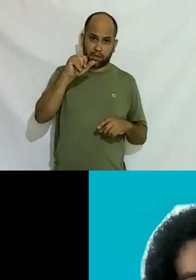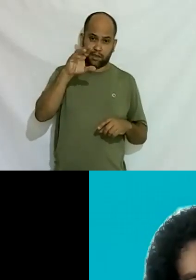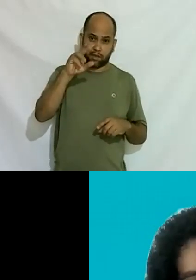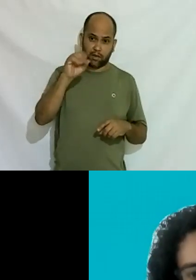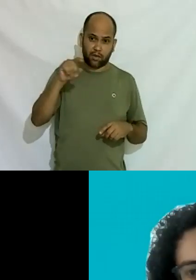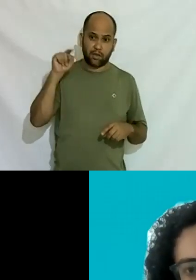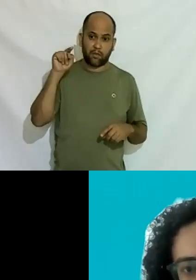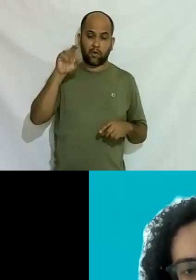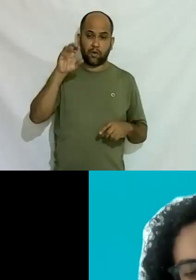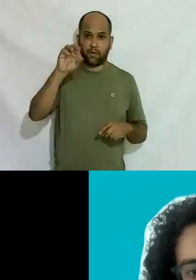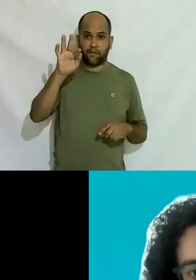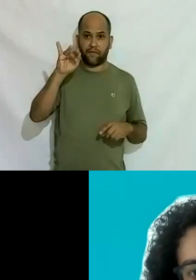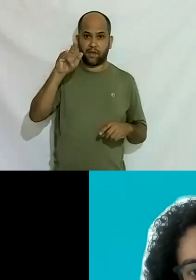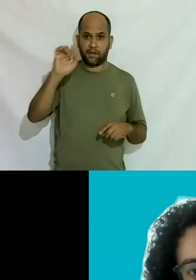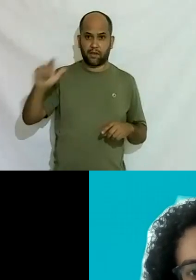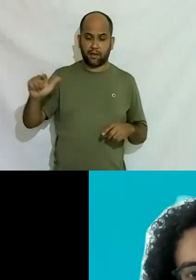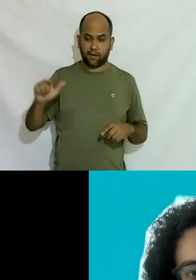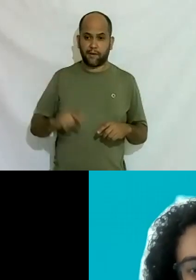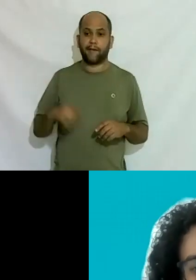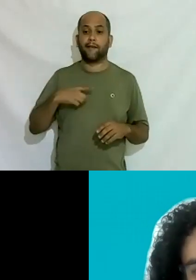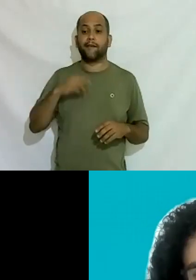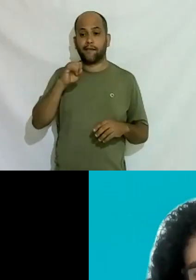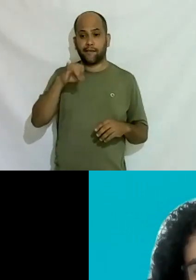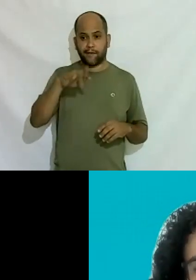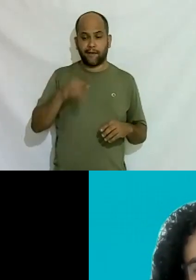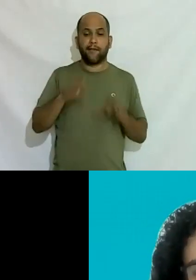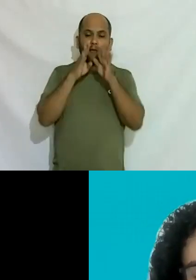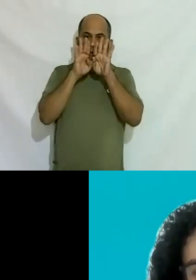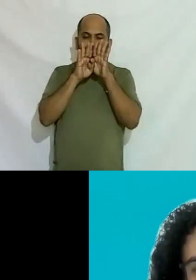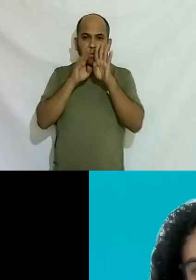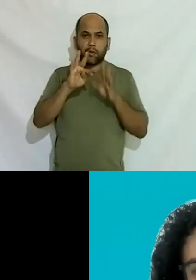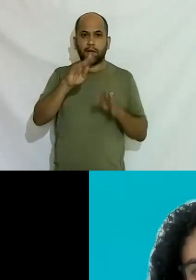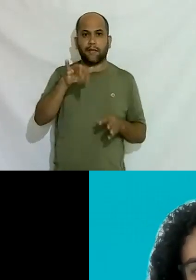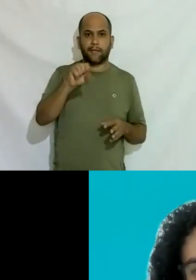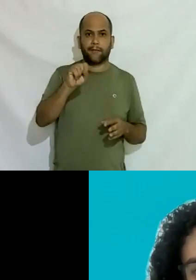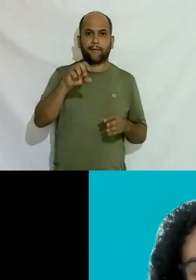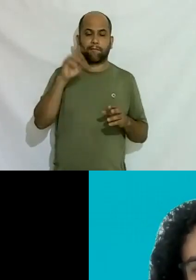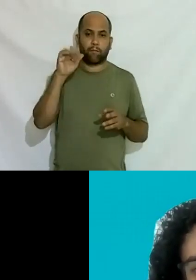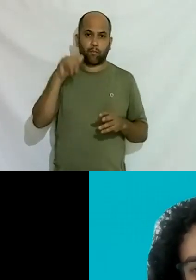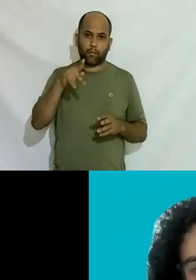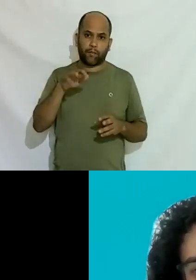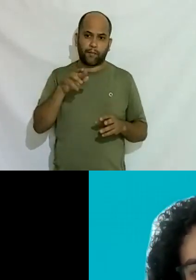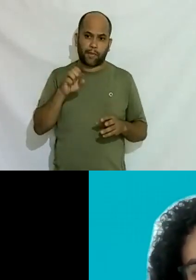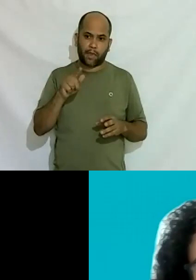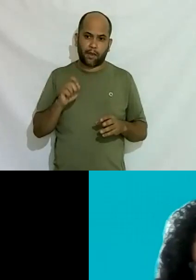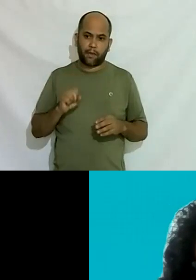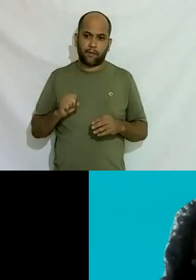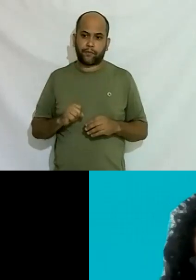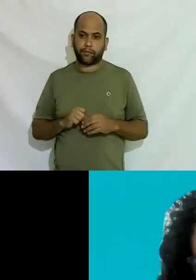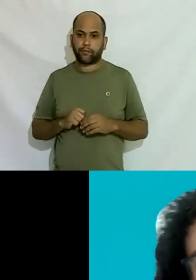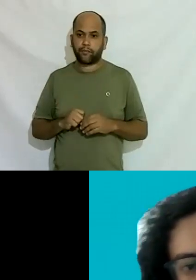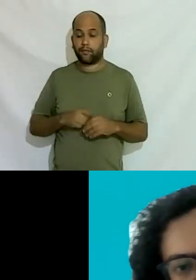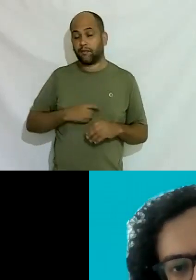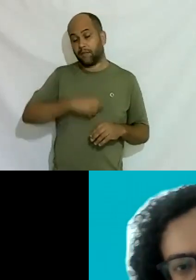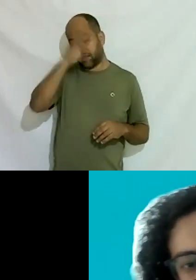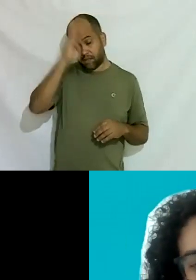transempregos tem o site tem o facebook transempregos o site transempregos é tudo gratuito tem